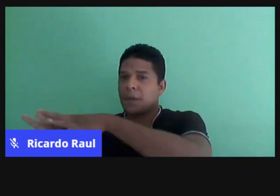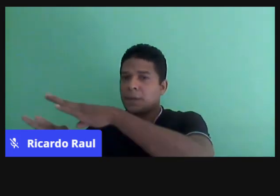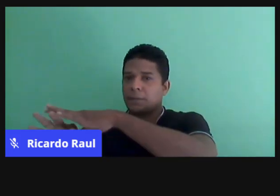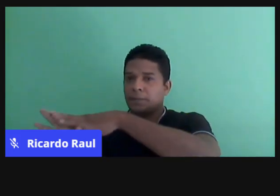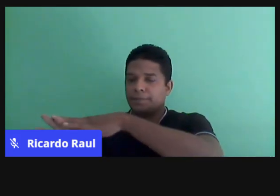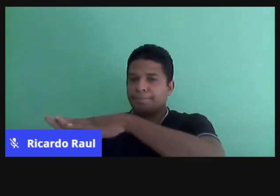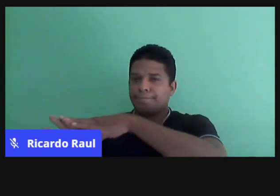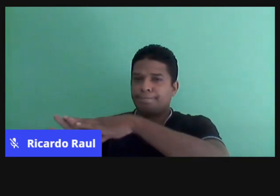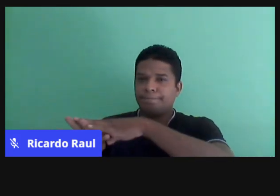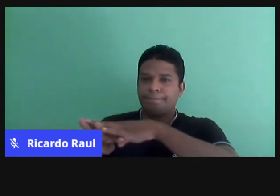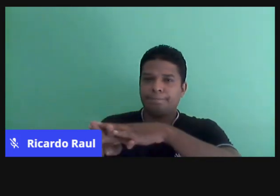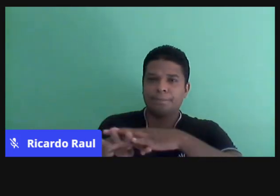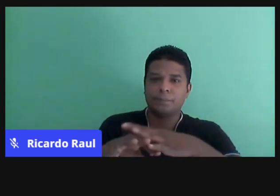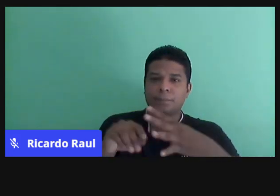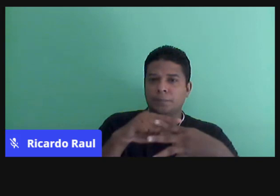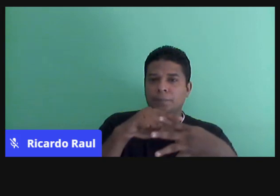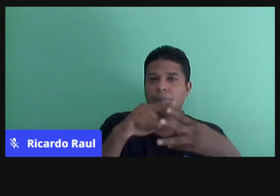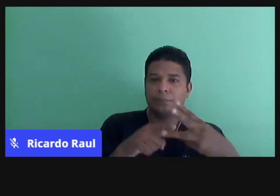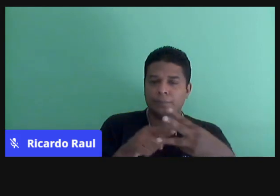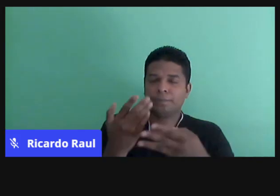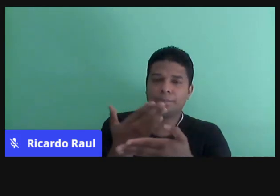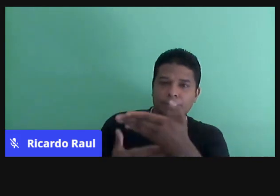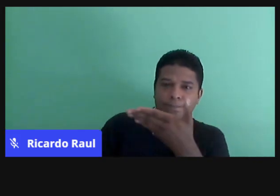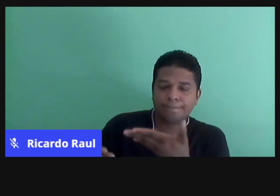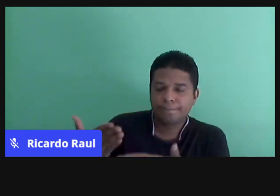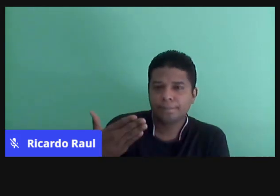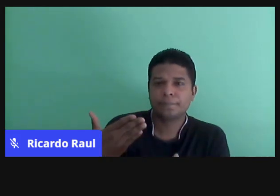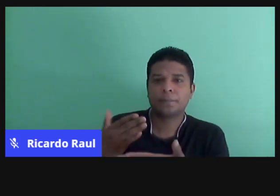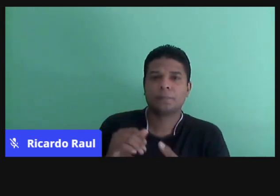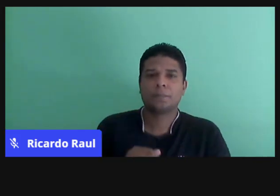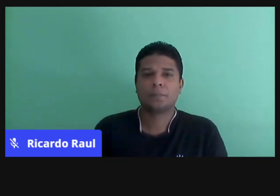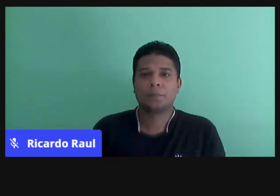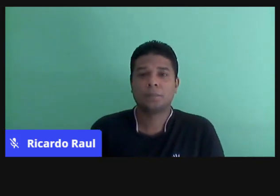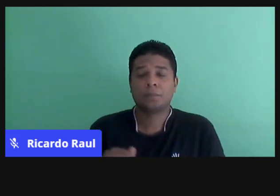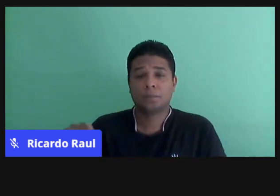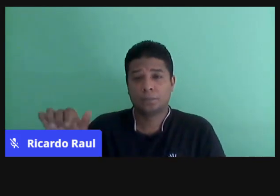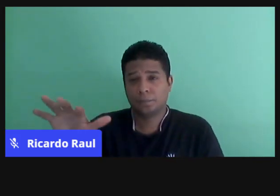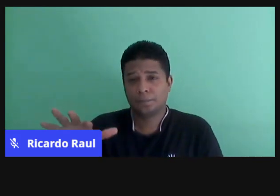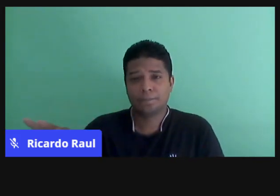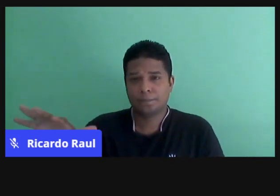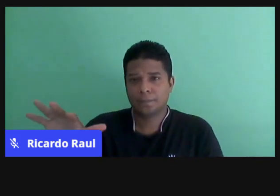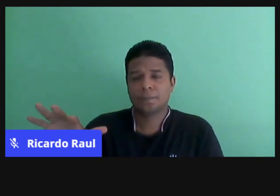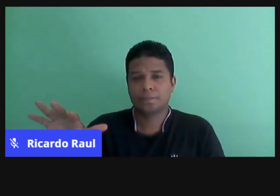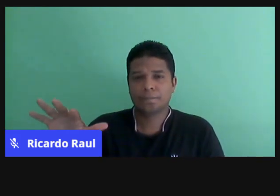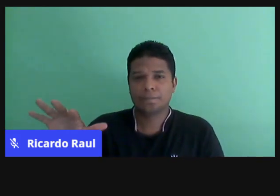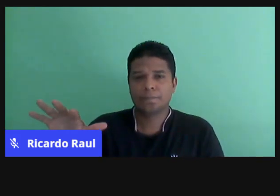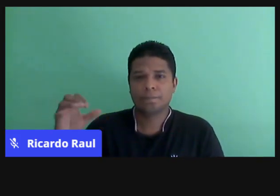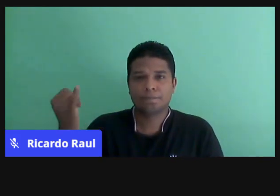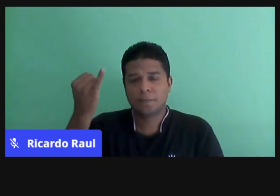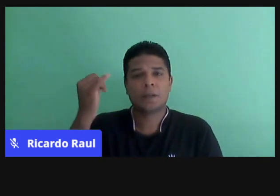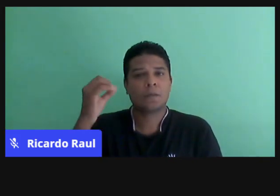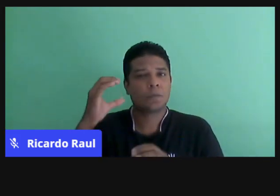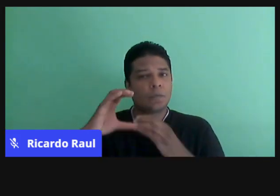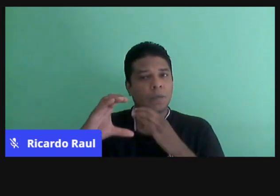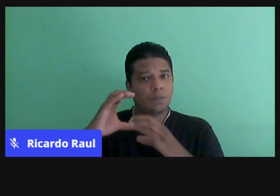Então, são os elementos que permeiam essas relações, né? É um espaço privilegiado de comunicação.